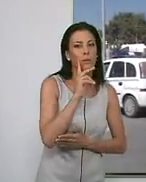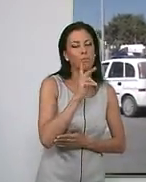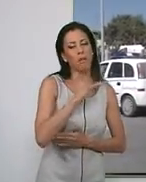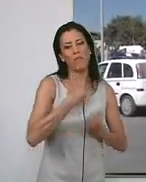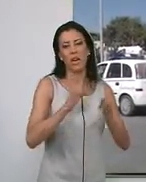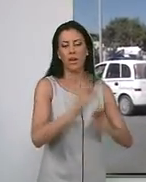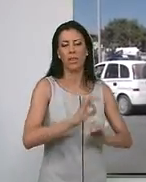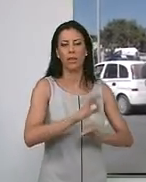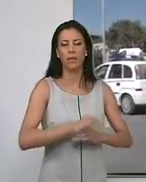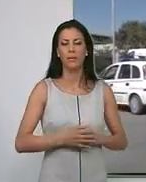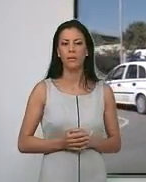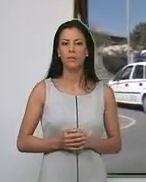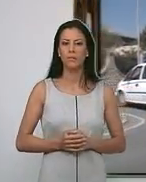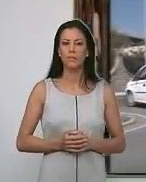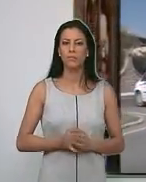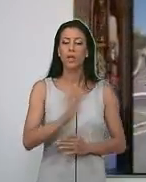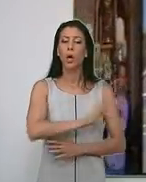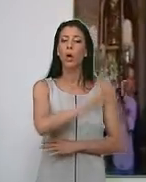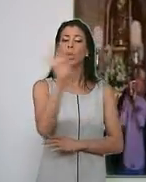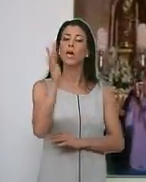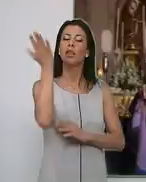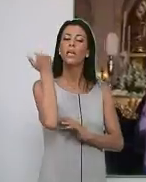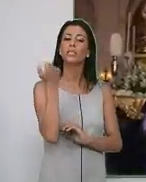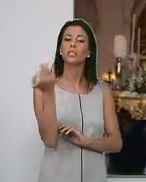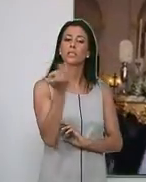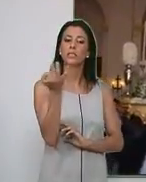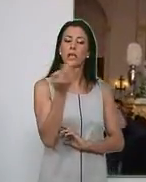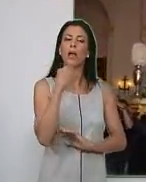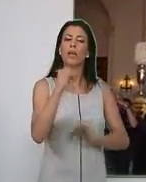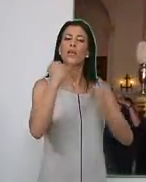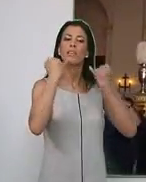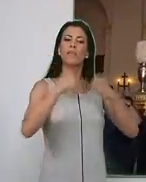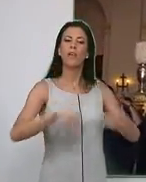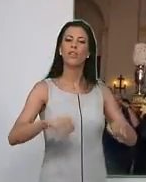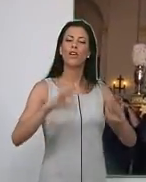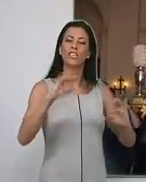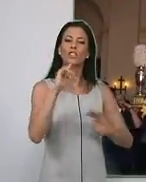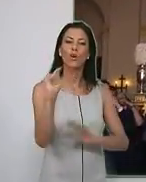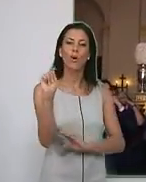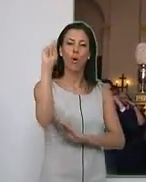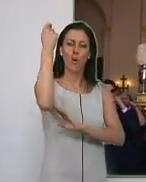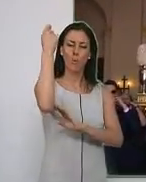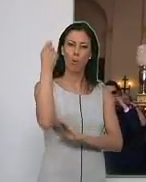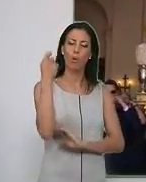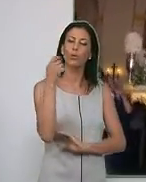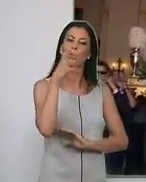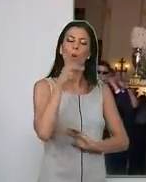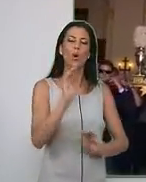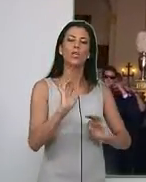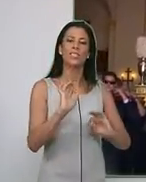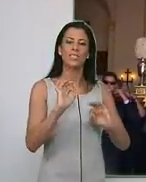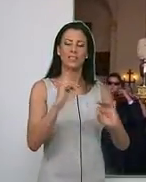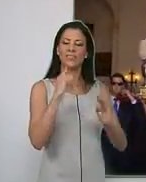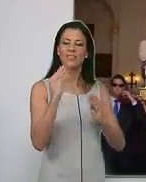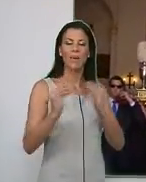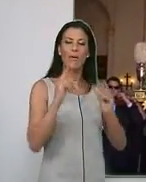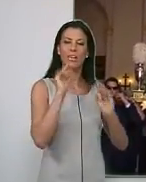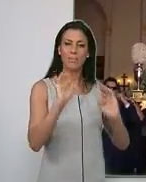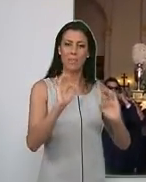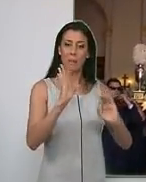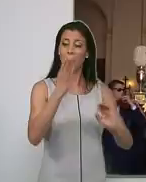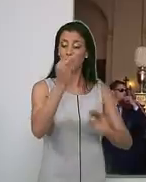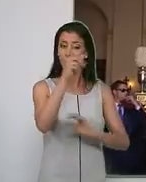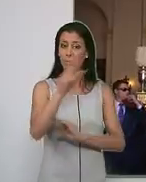La jornada de ayer tuvo la celebración del Corpus Christi un sabor especial para los